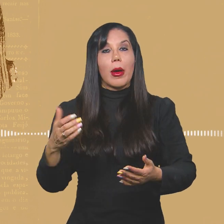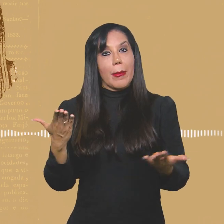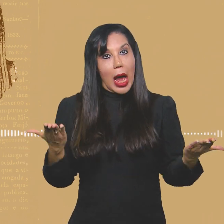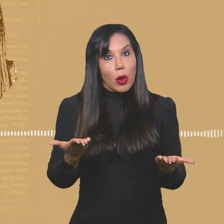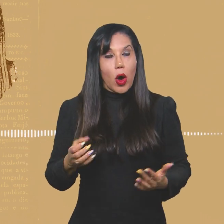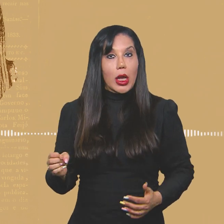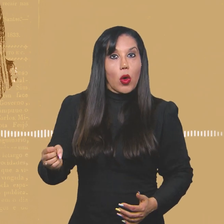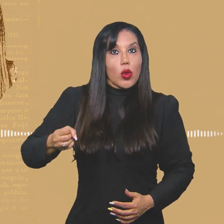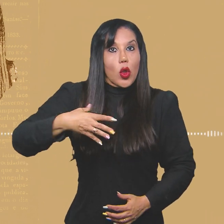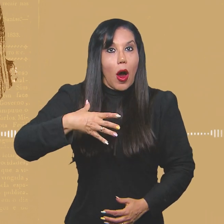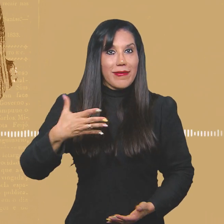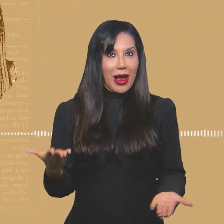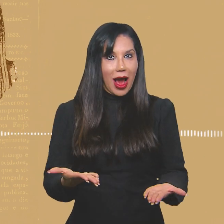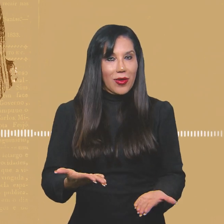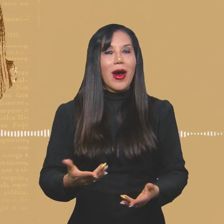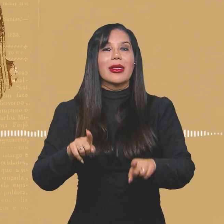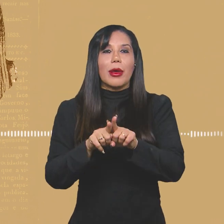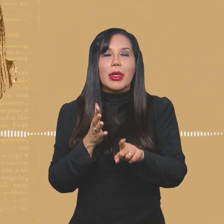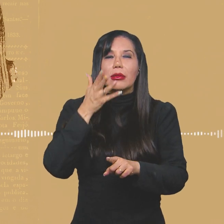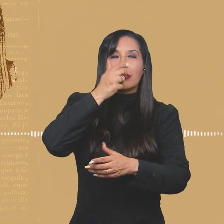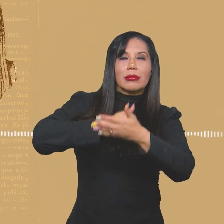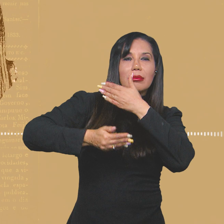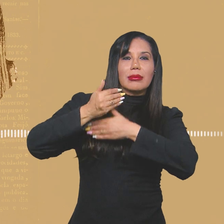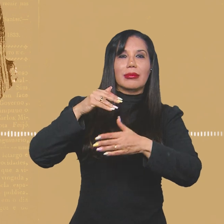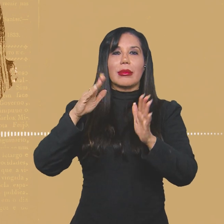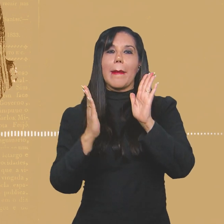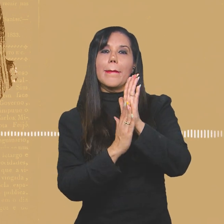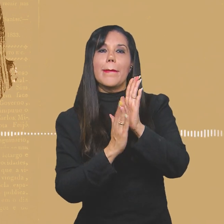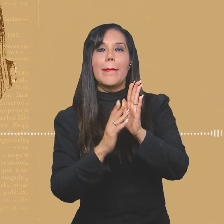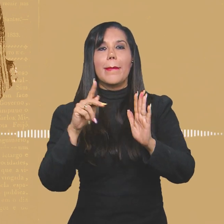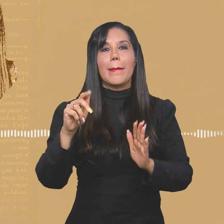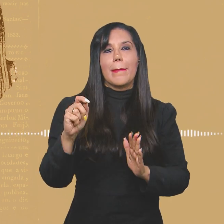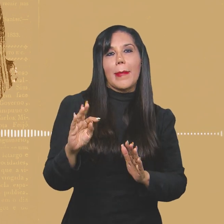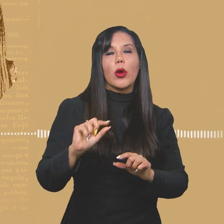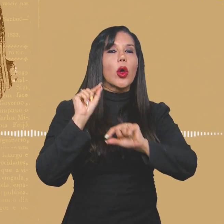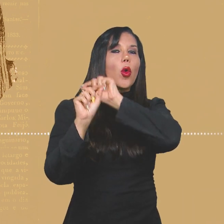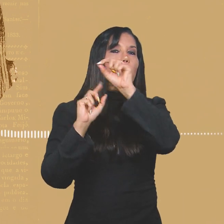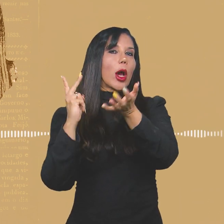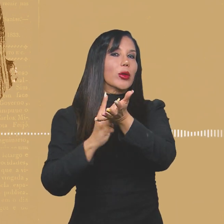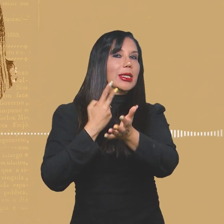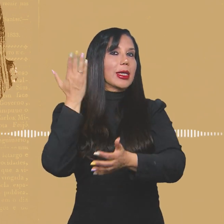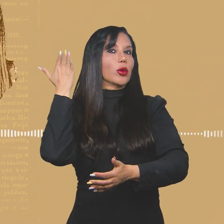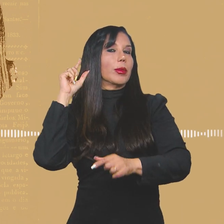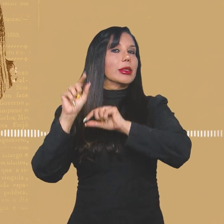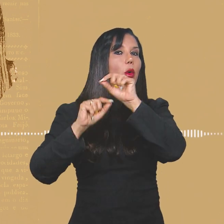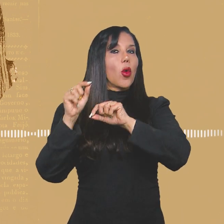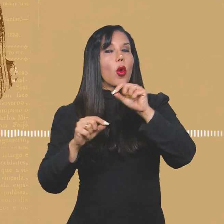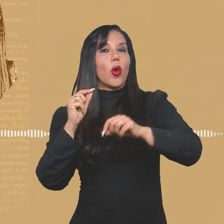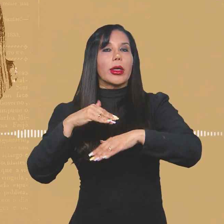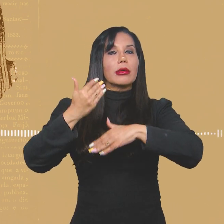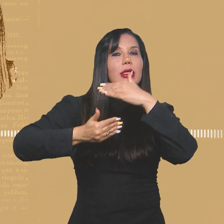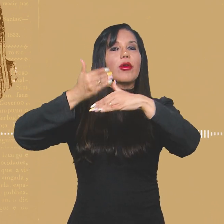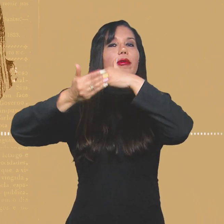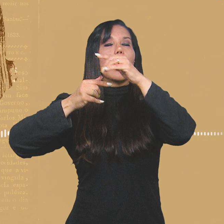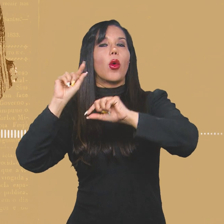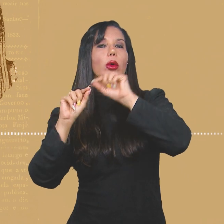contemporaneidade e resgate das pautas para ver exatamente o que aconteceu, o que cresceu, o que